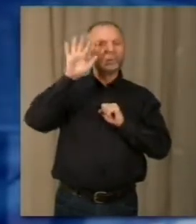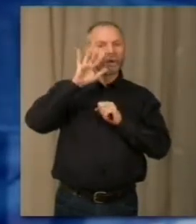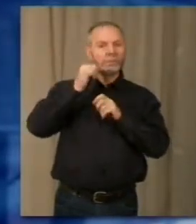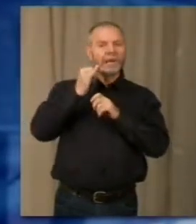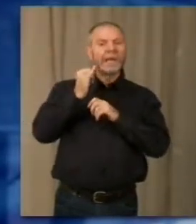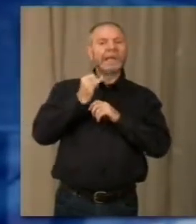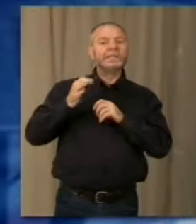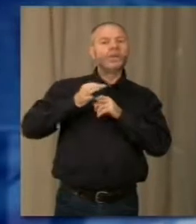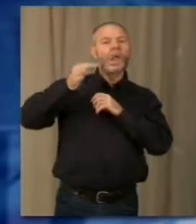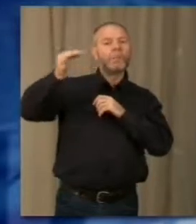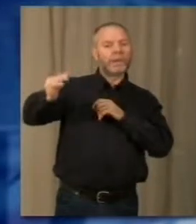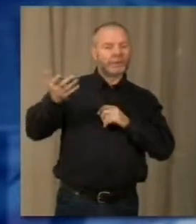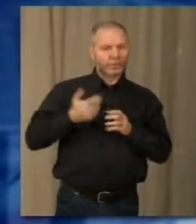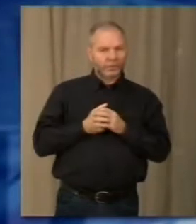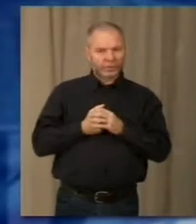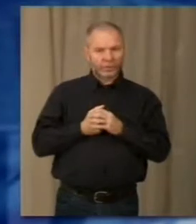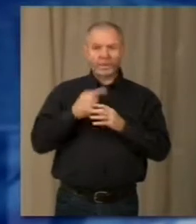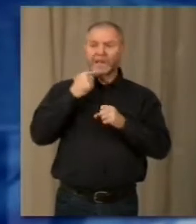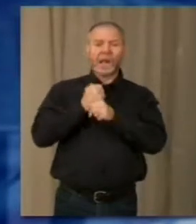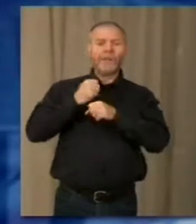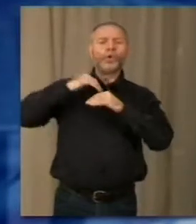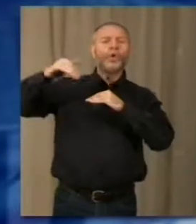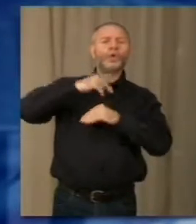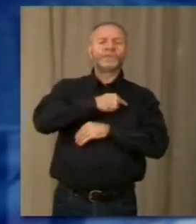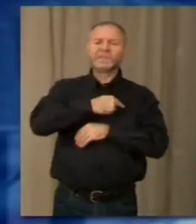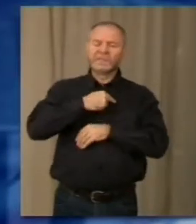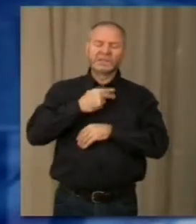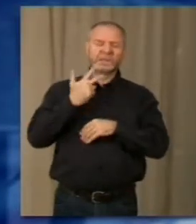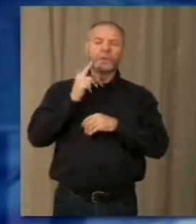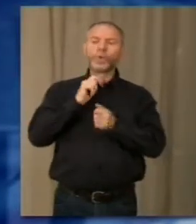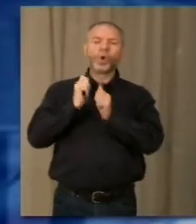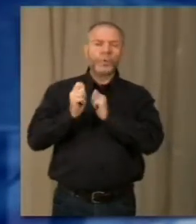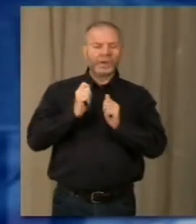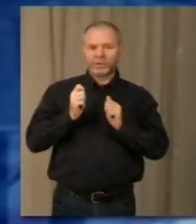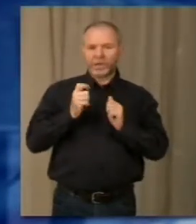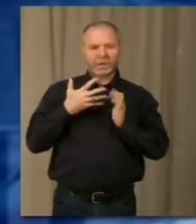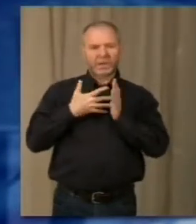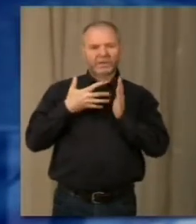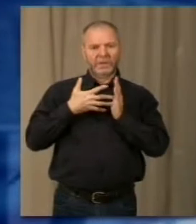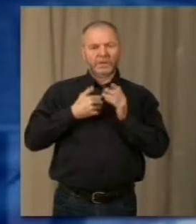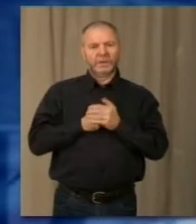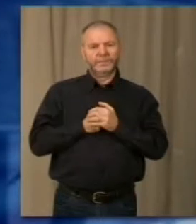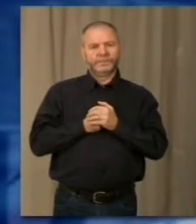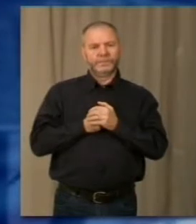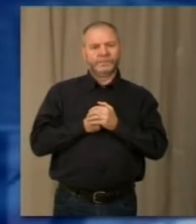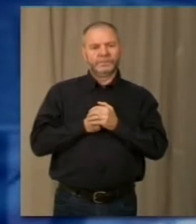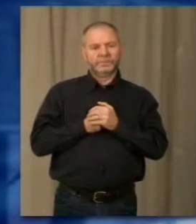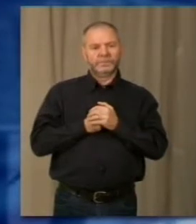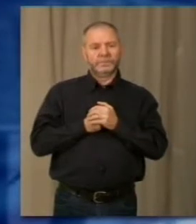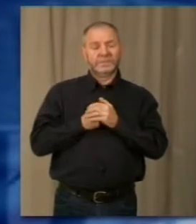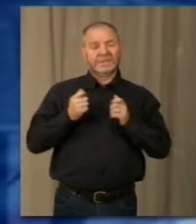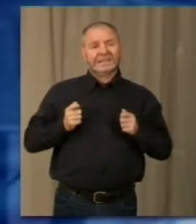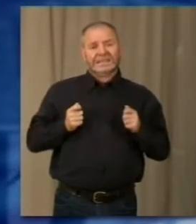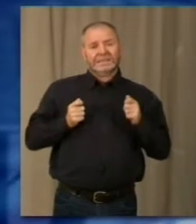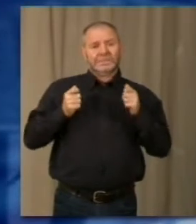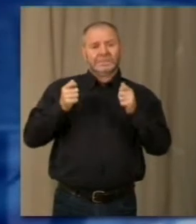da tre settimane, i disagi dei frontalieri e anche dei commercianti verbanesi. Inoltre i comuni stanno sostenendo costi altissimi